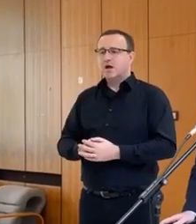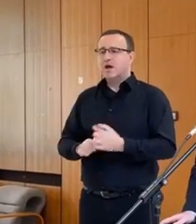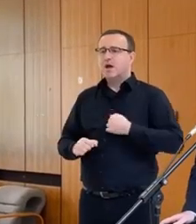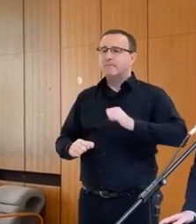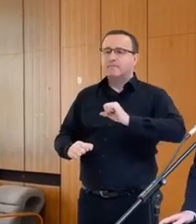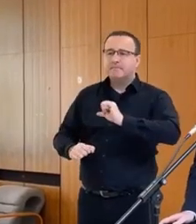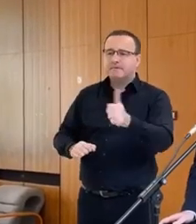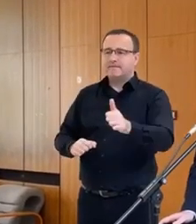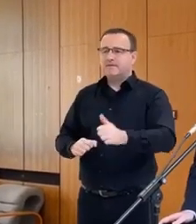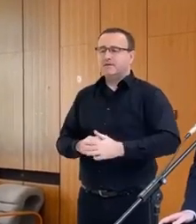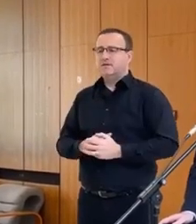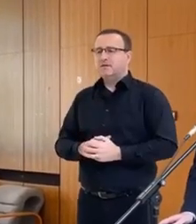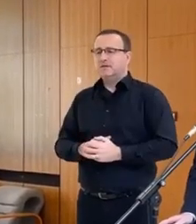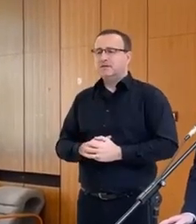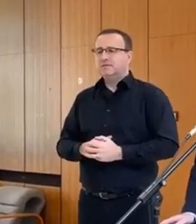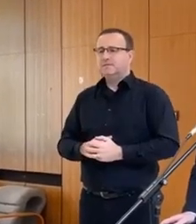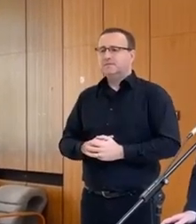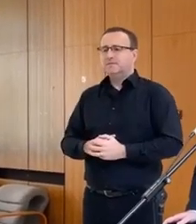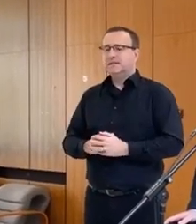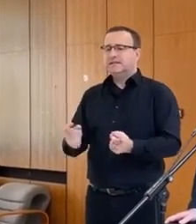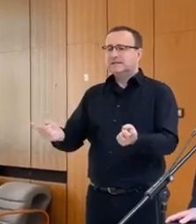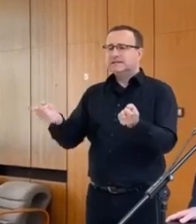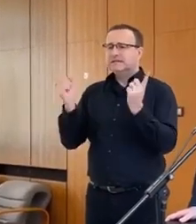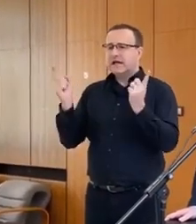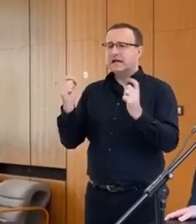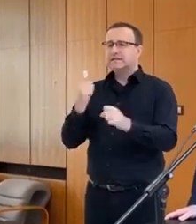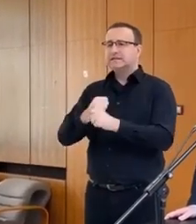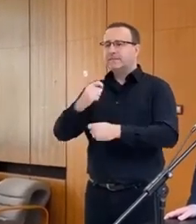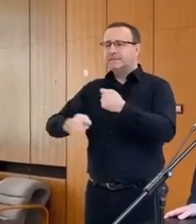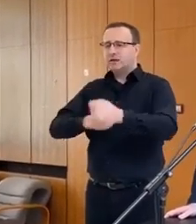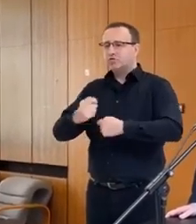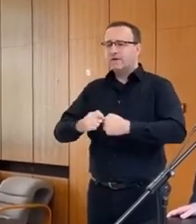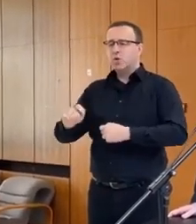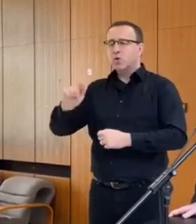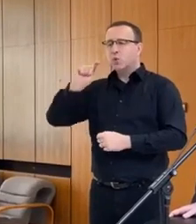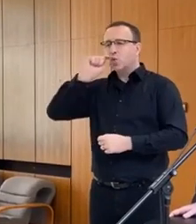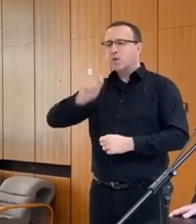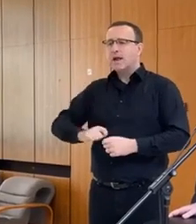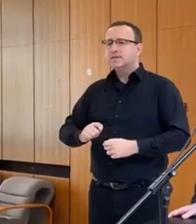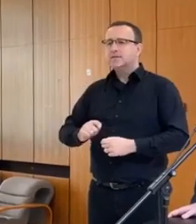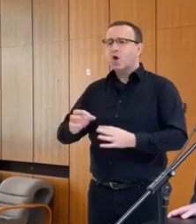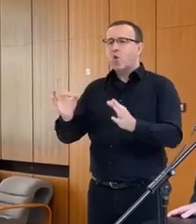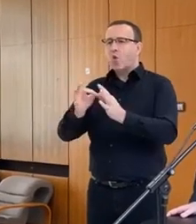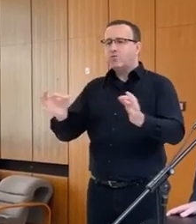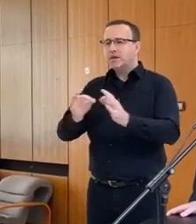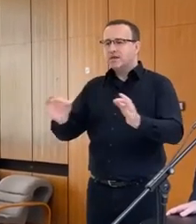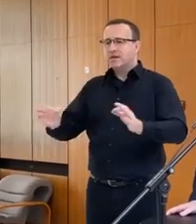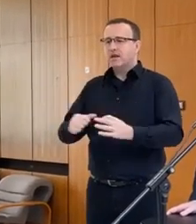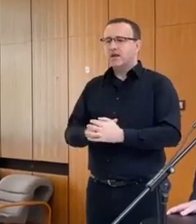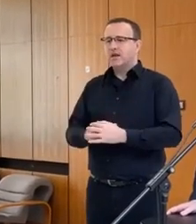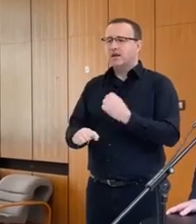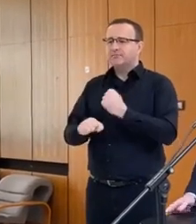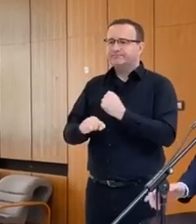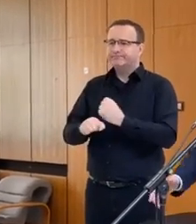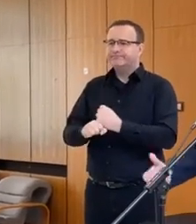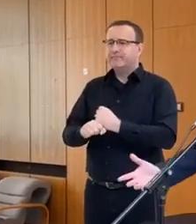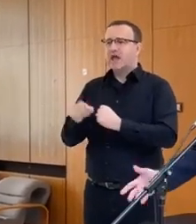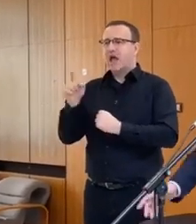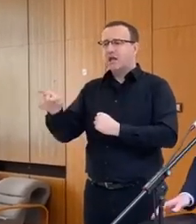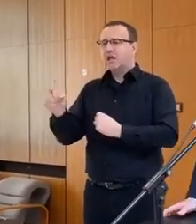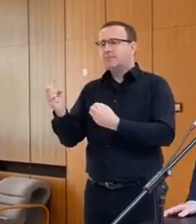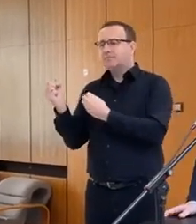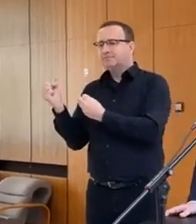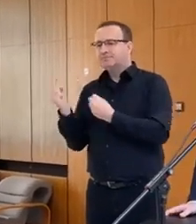ako prví zakázali spracovanie ukrajinských objelnenových produktov a ich